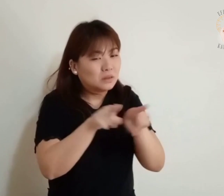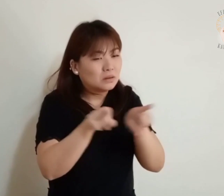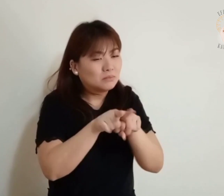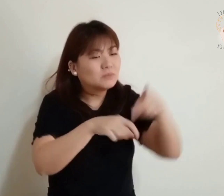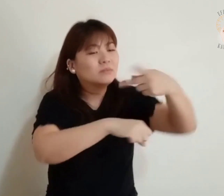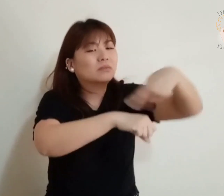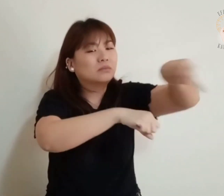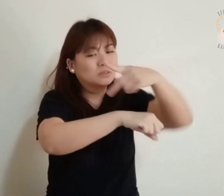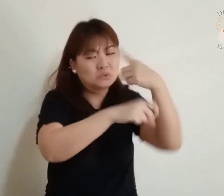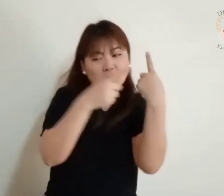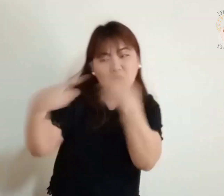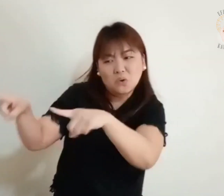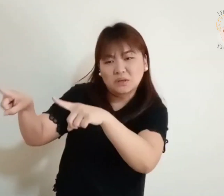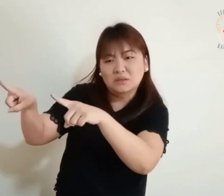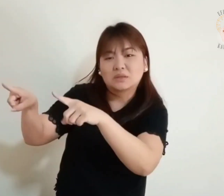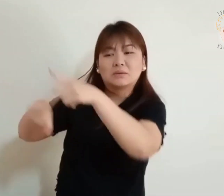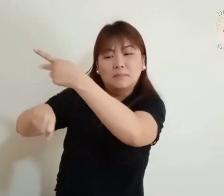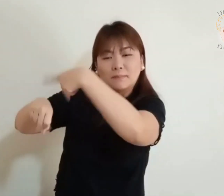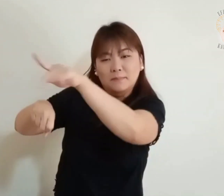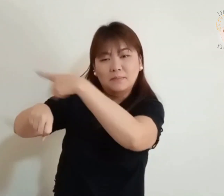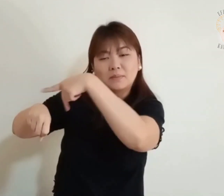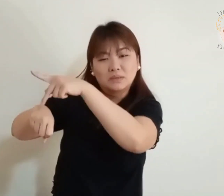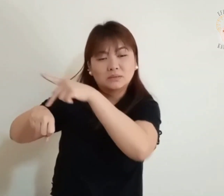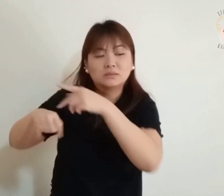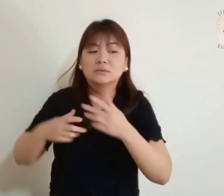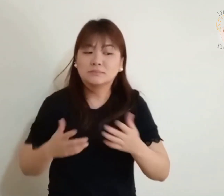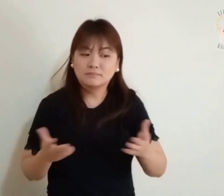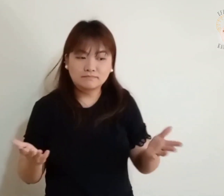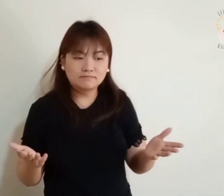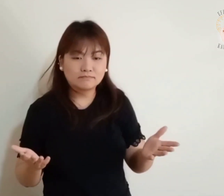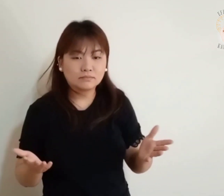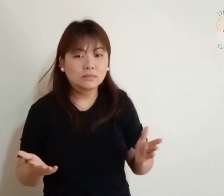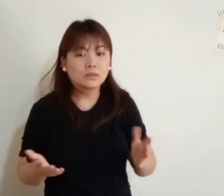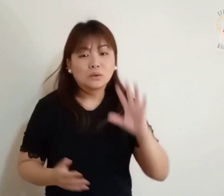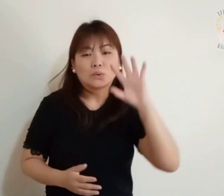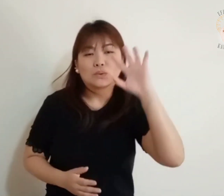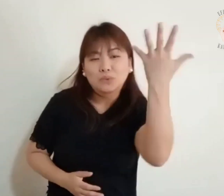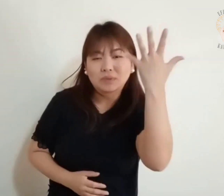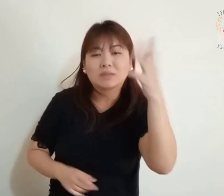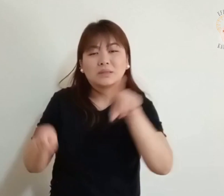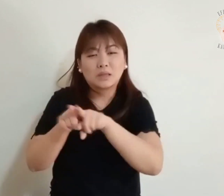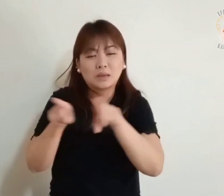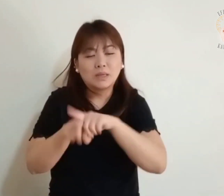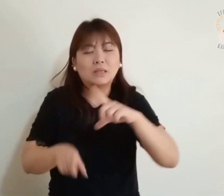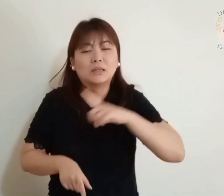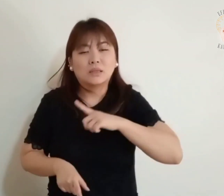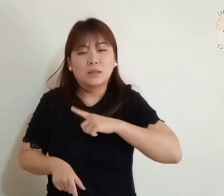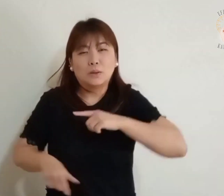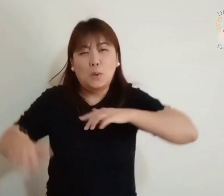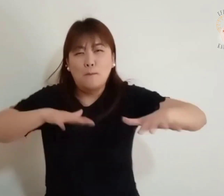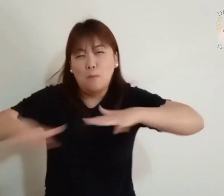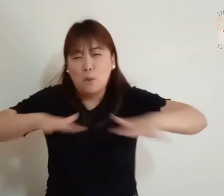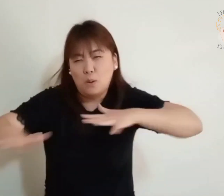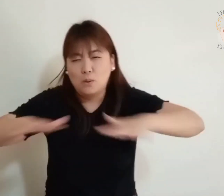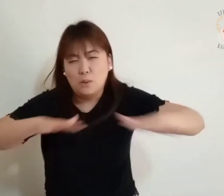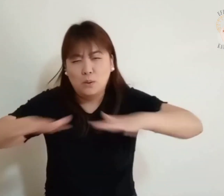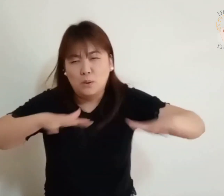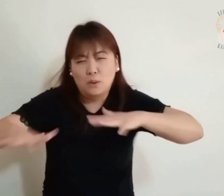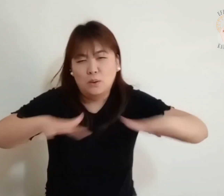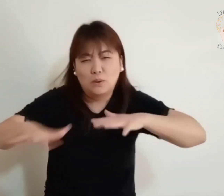atacará outro país Haverá grandes terremotos Fomes e